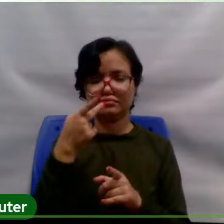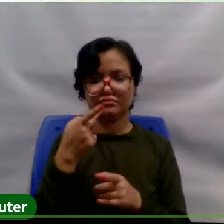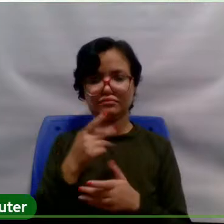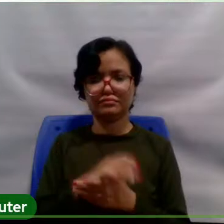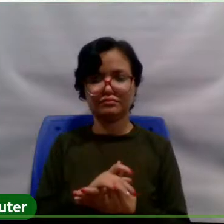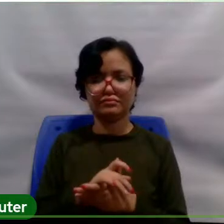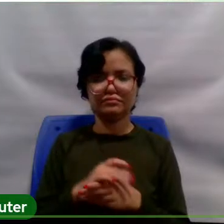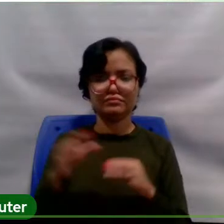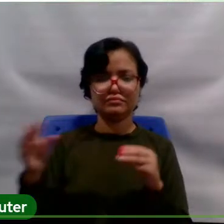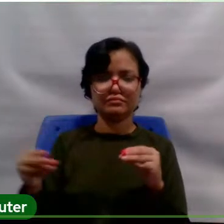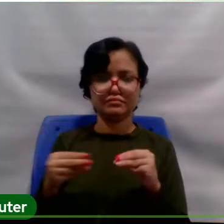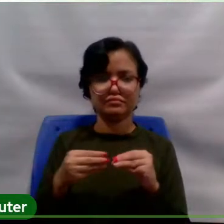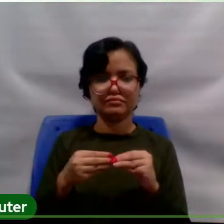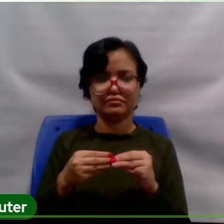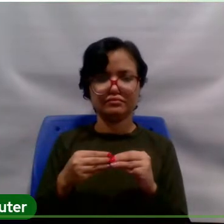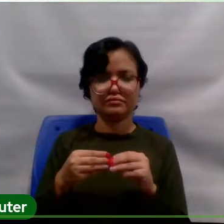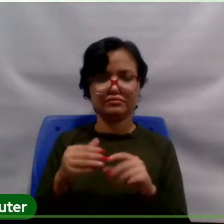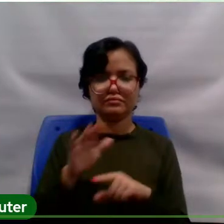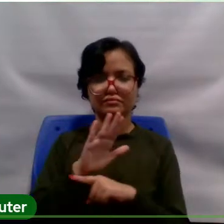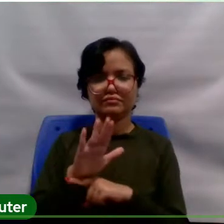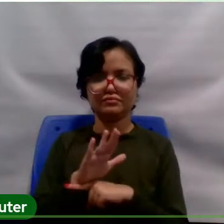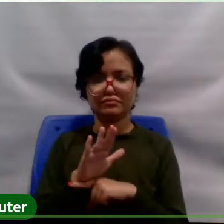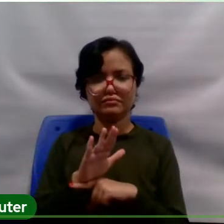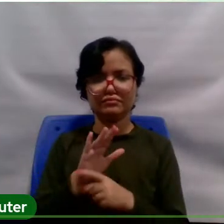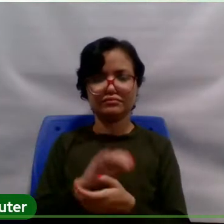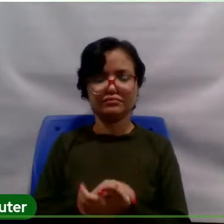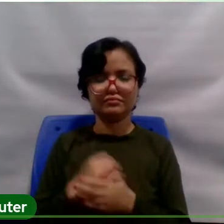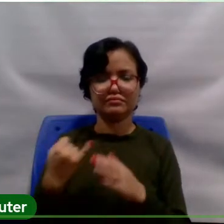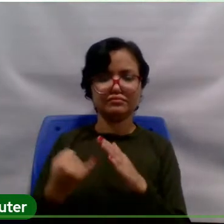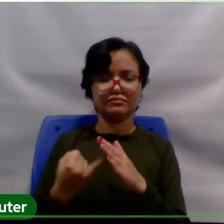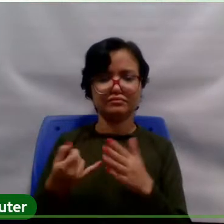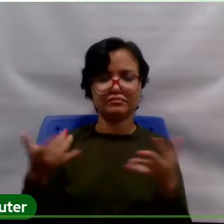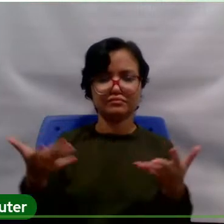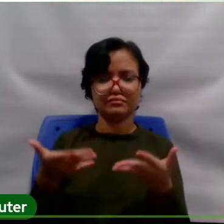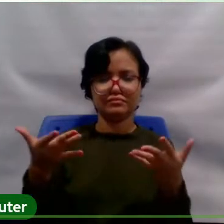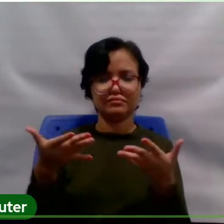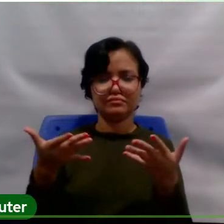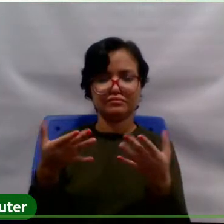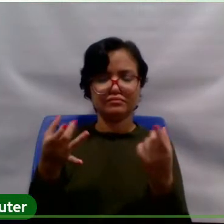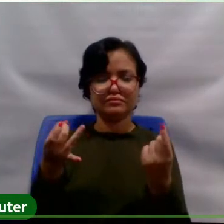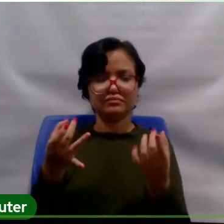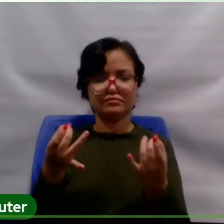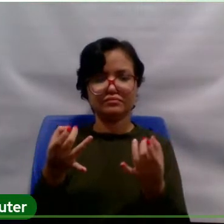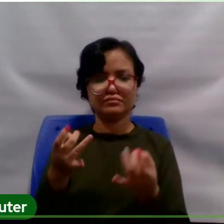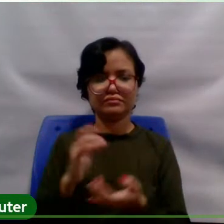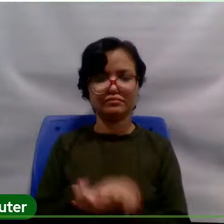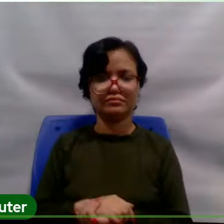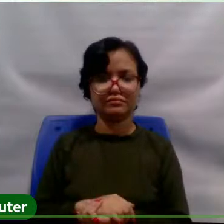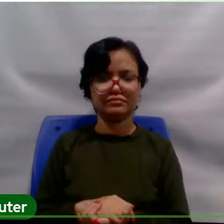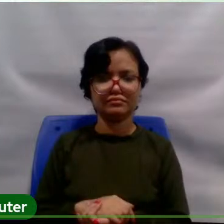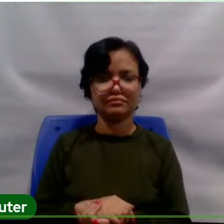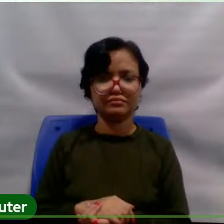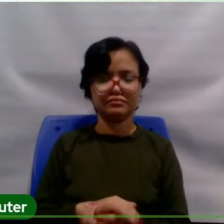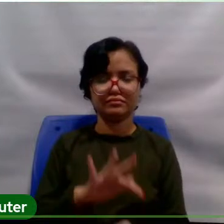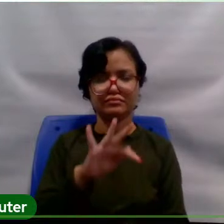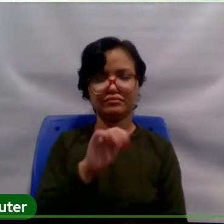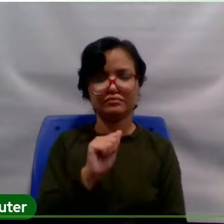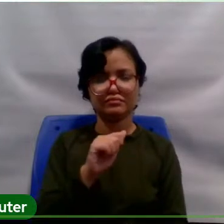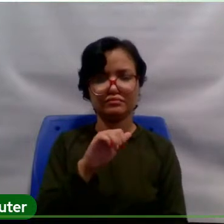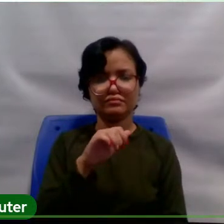contribuição e apoio das agências de fomento, né? Em especial, a FAPESSA, pelo grande apoio